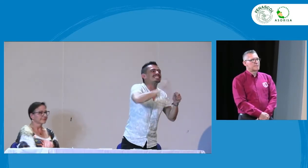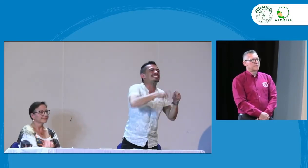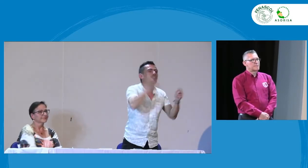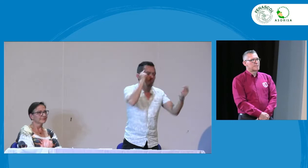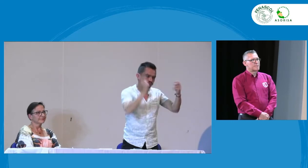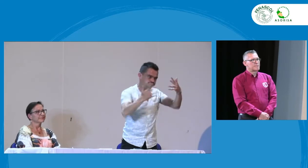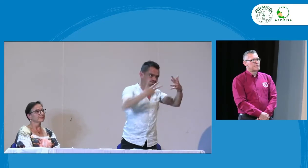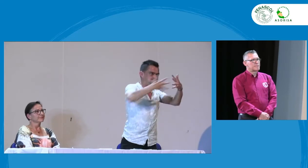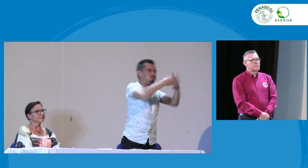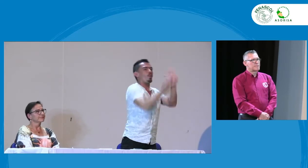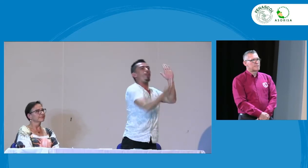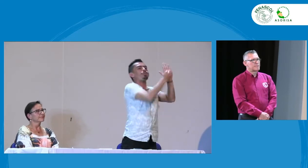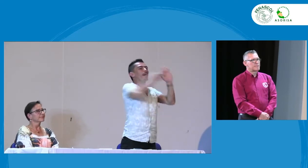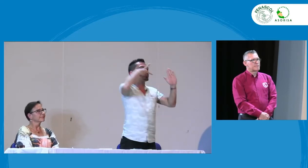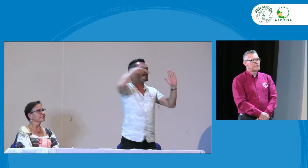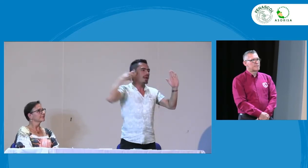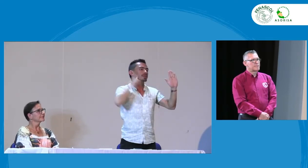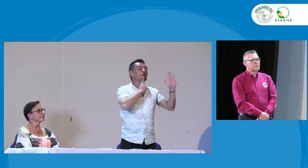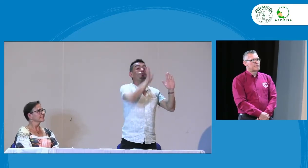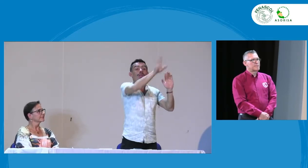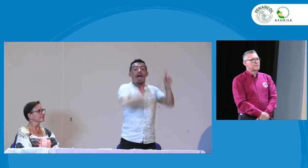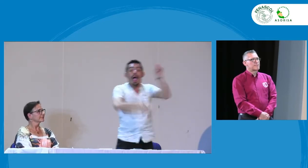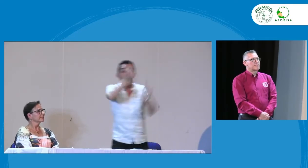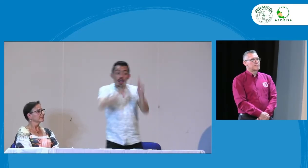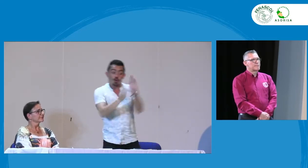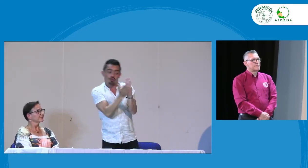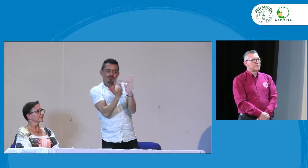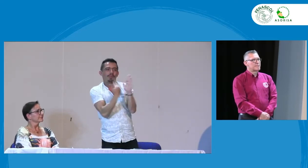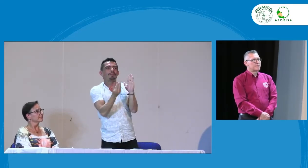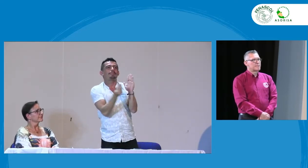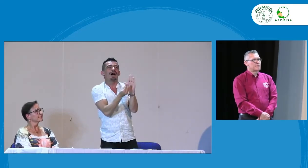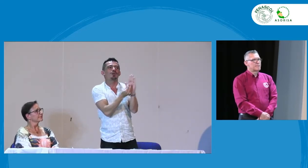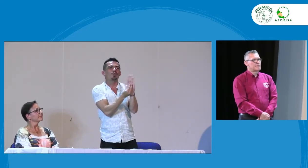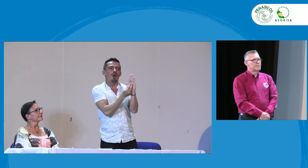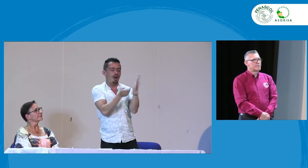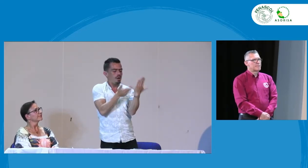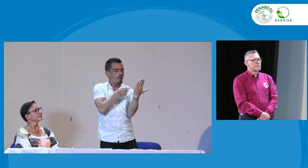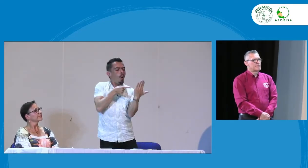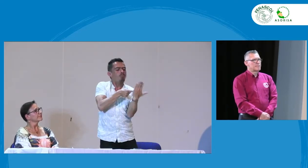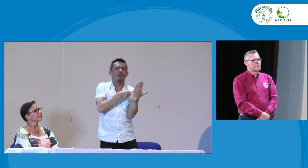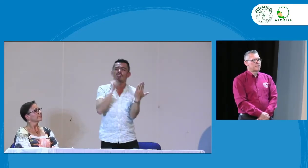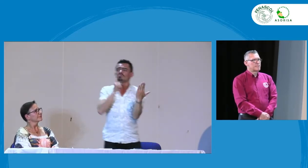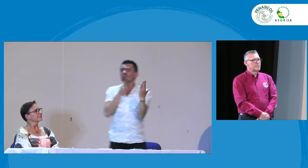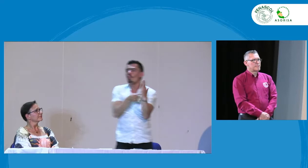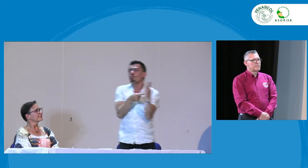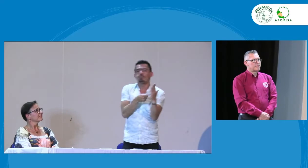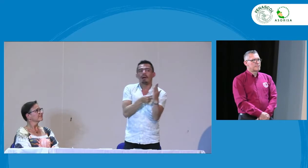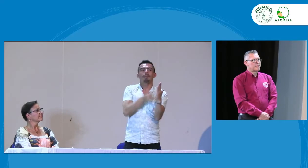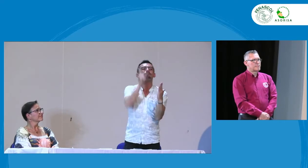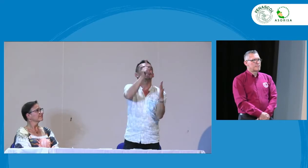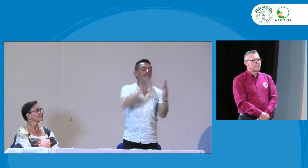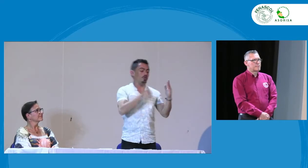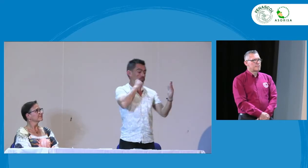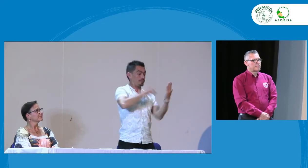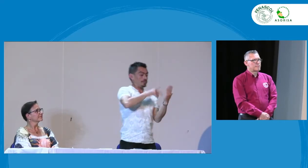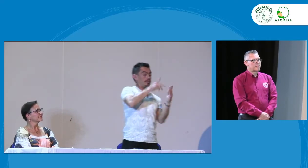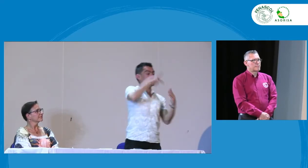aplicación del PI en las escuelas vemos que no hay esa alineación aún con el decreto esto es importante empezarlo a hacer además con el manual